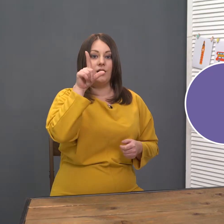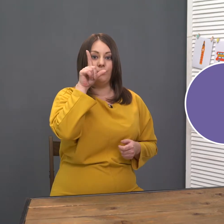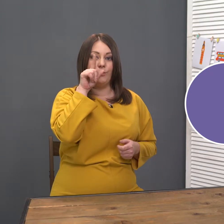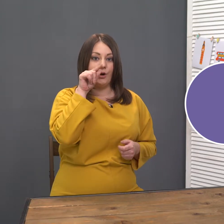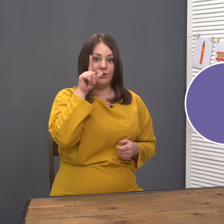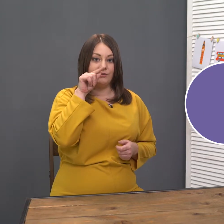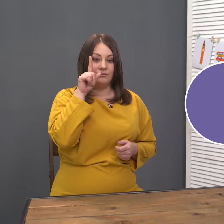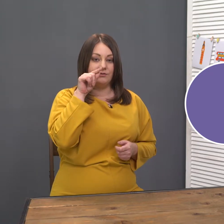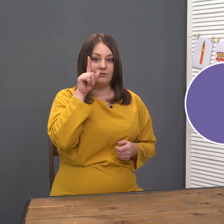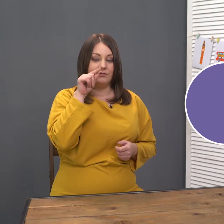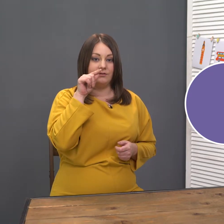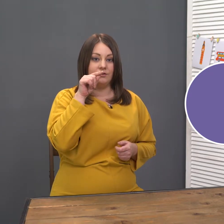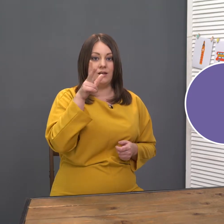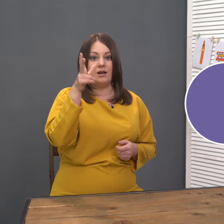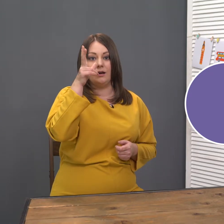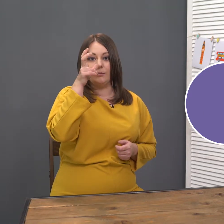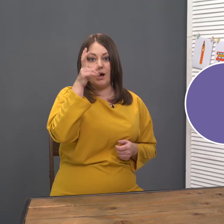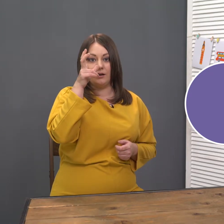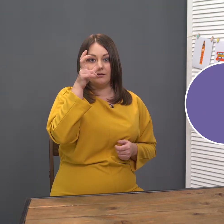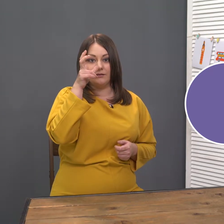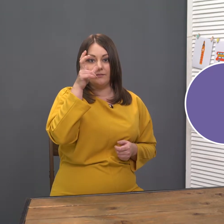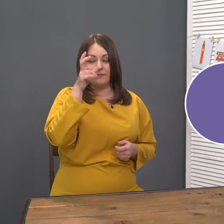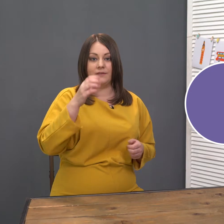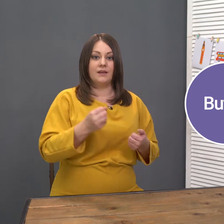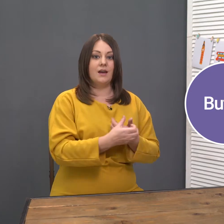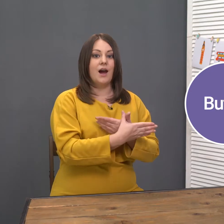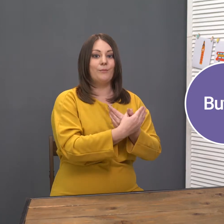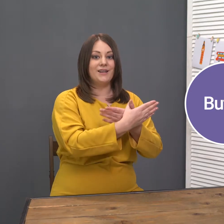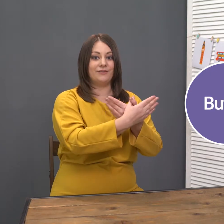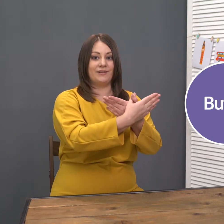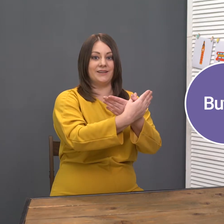Bird. Bug. Butterfly.